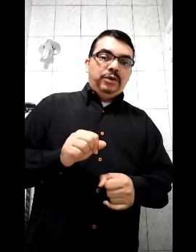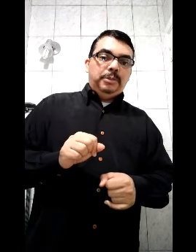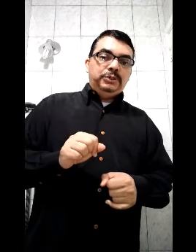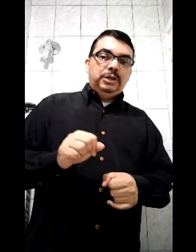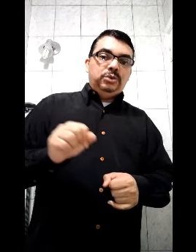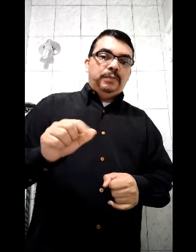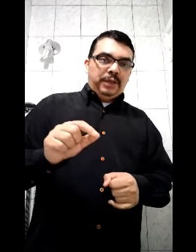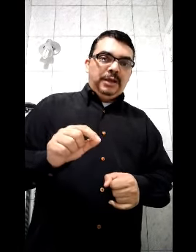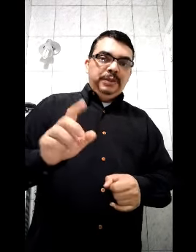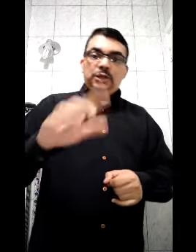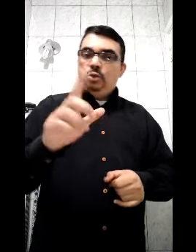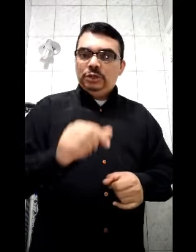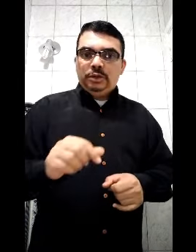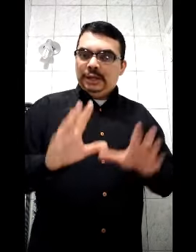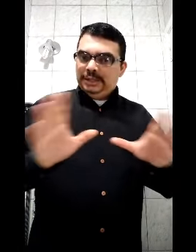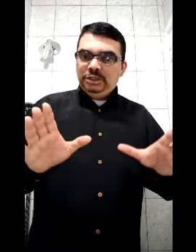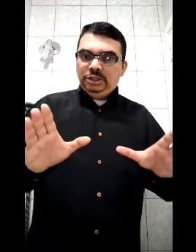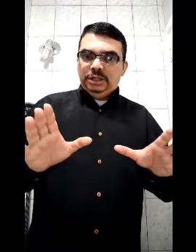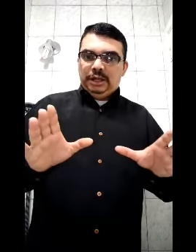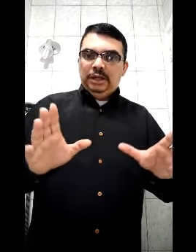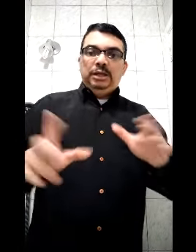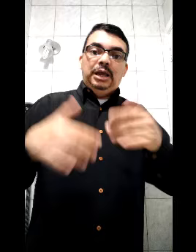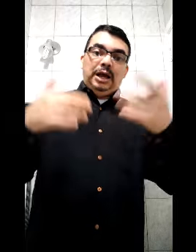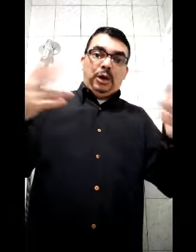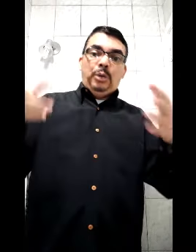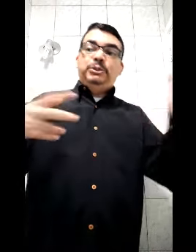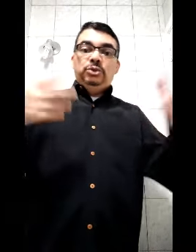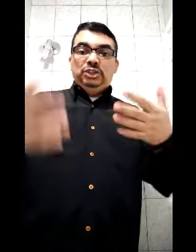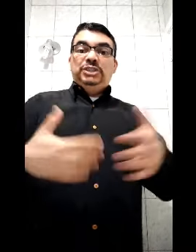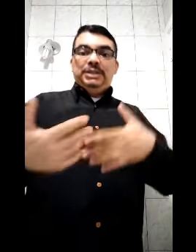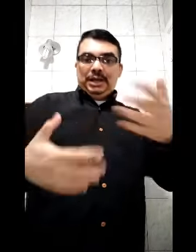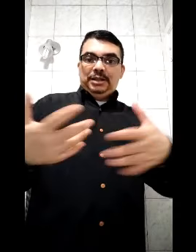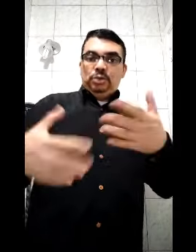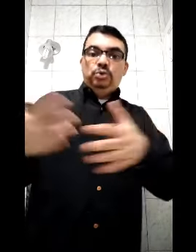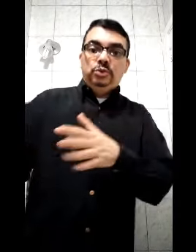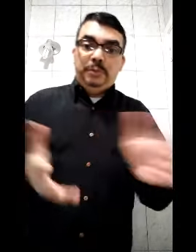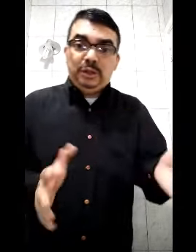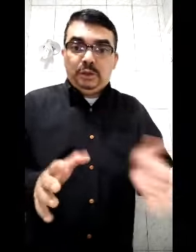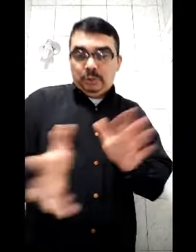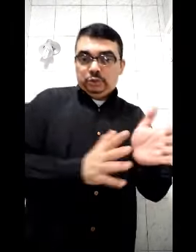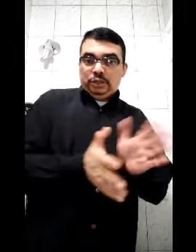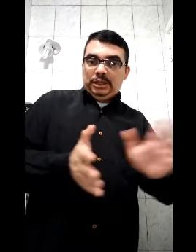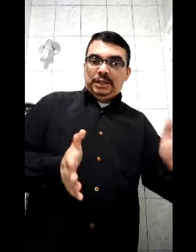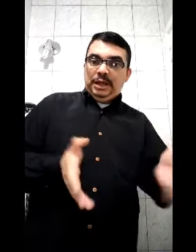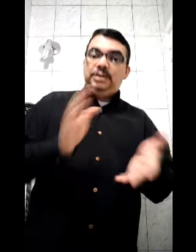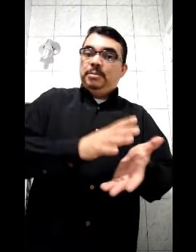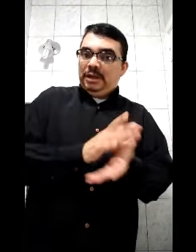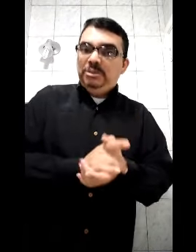90%, tá, em duas só 10. É mentira. E a opção de dizer que ela desiste o imposto de renda dela também é